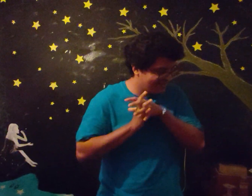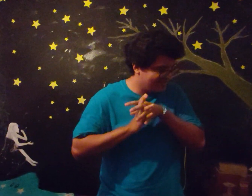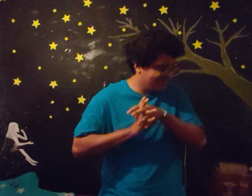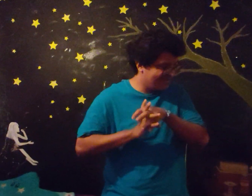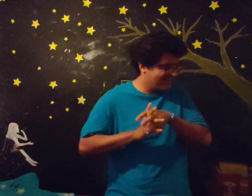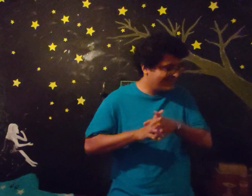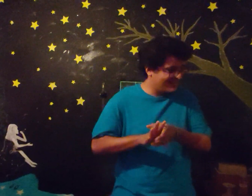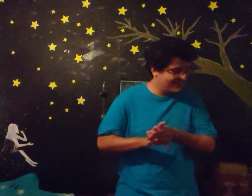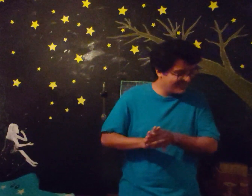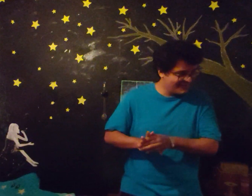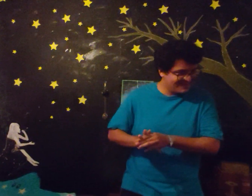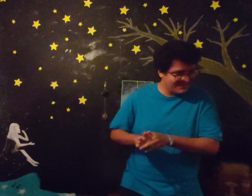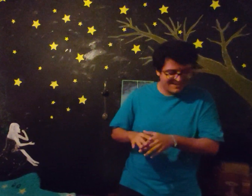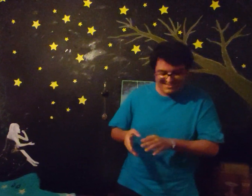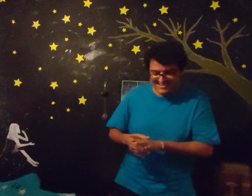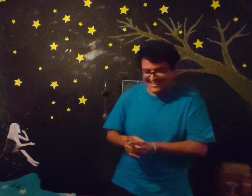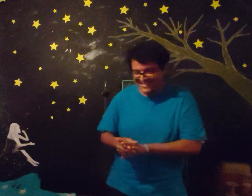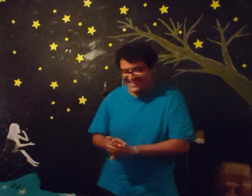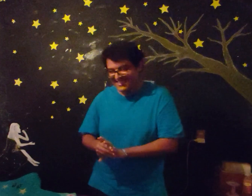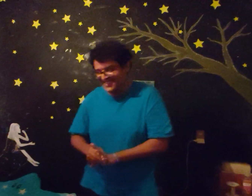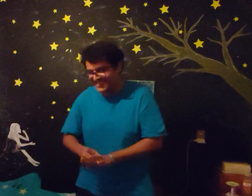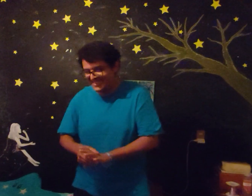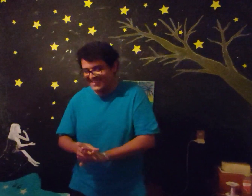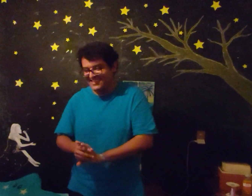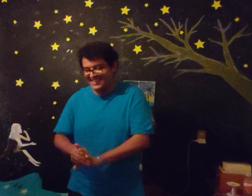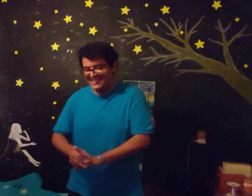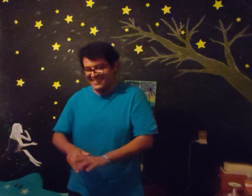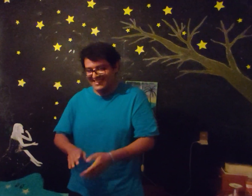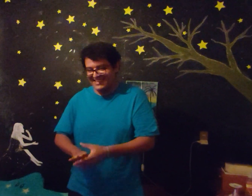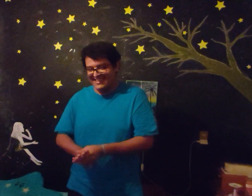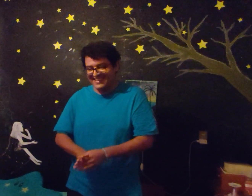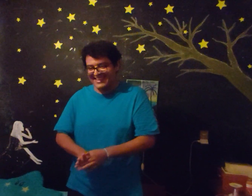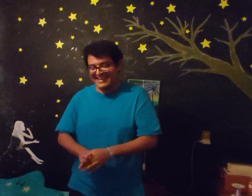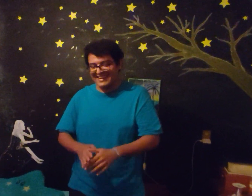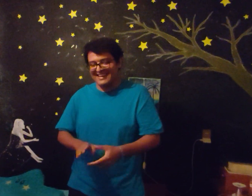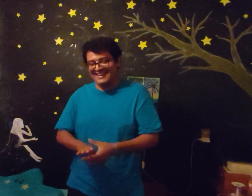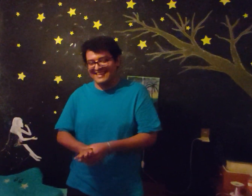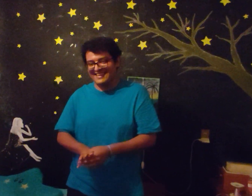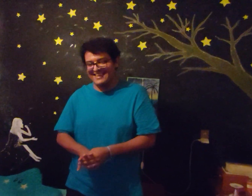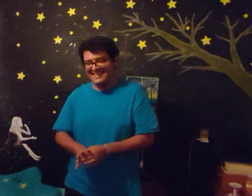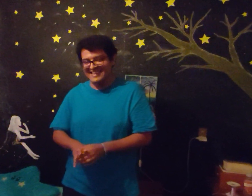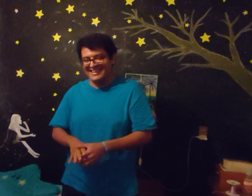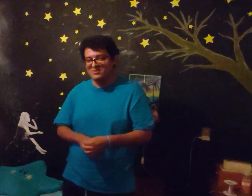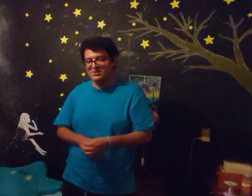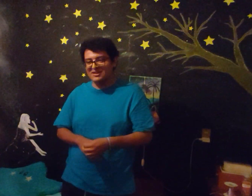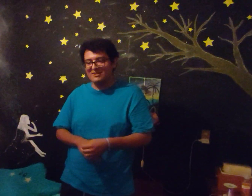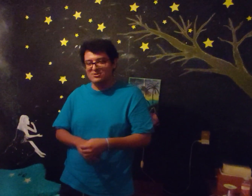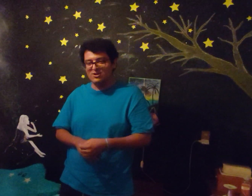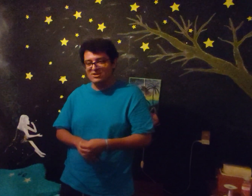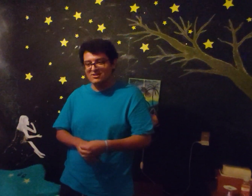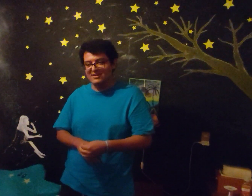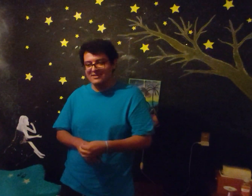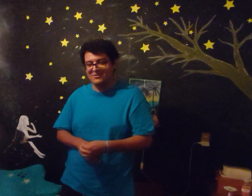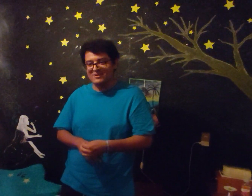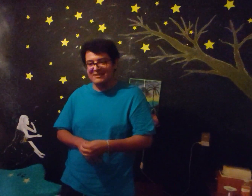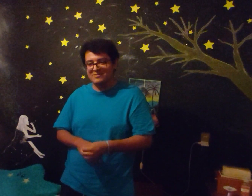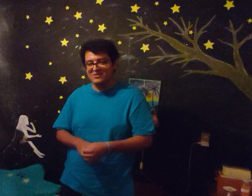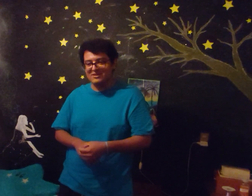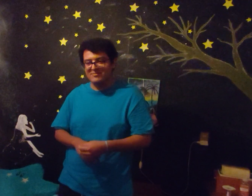luchando y se nos cae el jabón ¿Se limpia el piso o se ensucia el jabón? Ah, caray Yo creo que los dos, ¿no? Ocurre al mismo tiempo